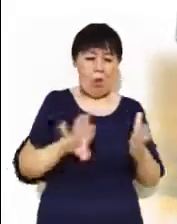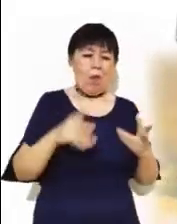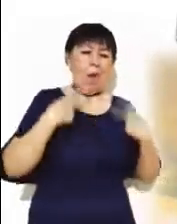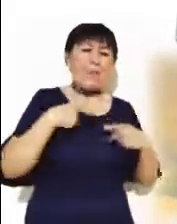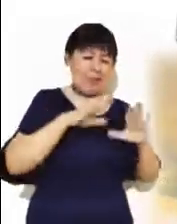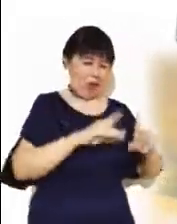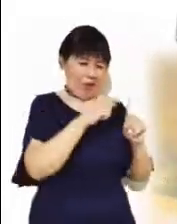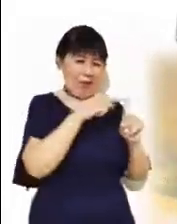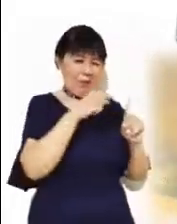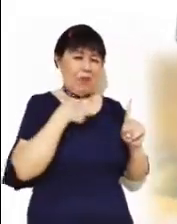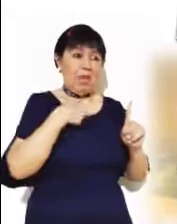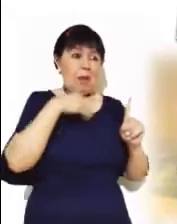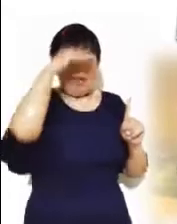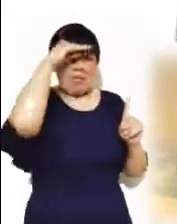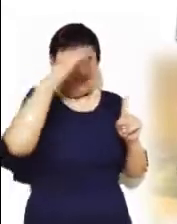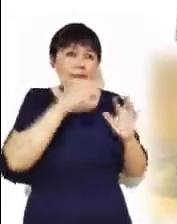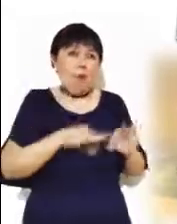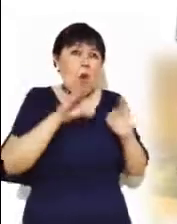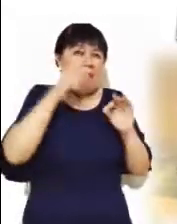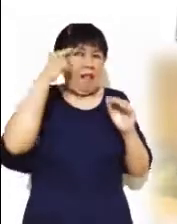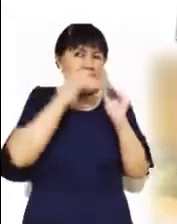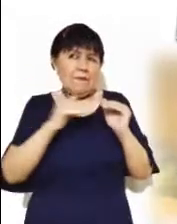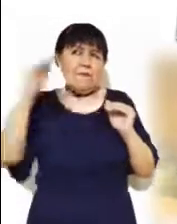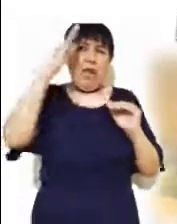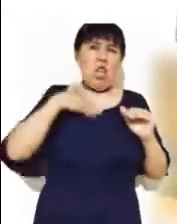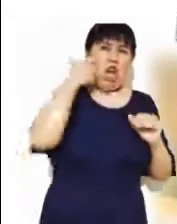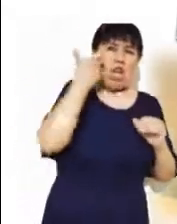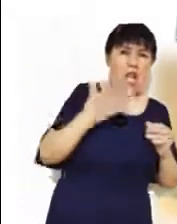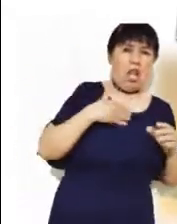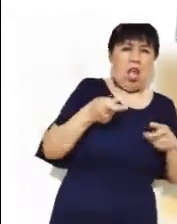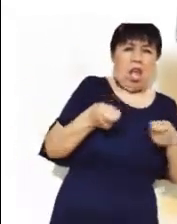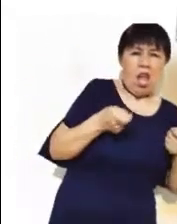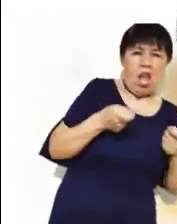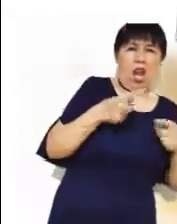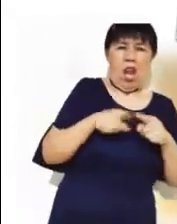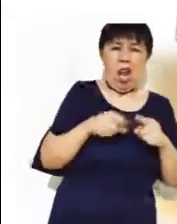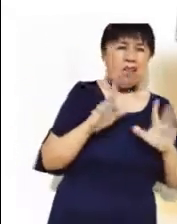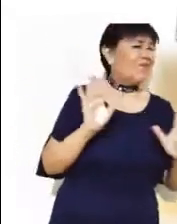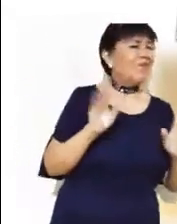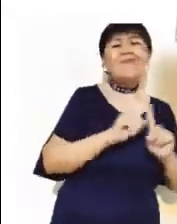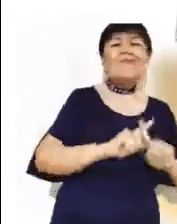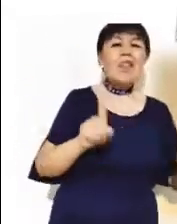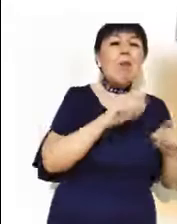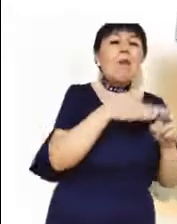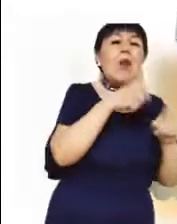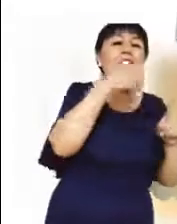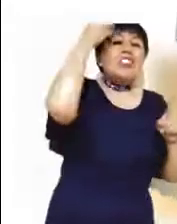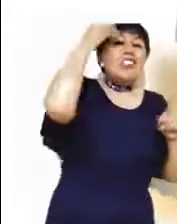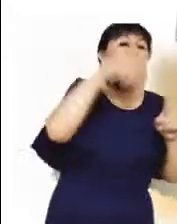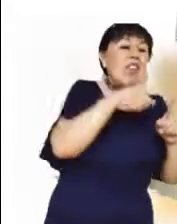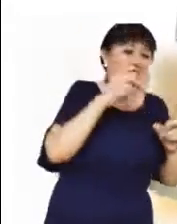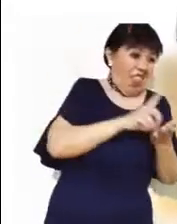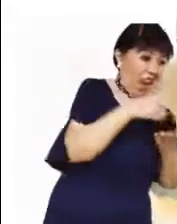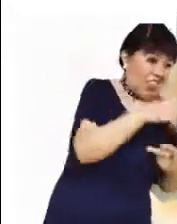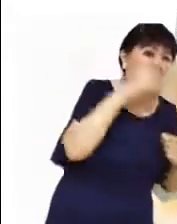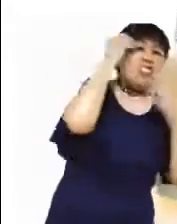están las ideologías, se imponen los criterios y valores externos y se olvida de los derechos